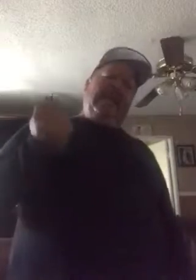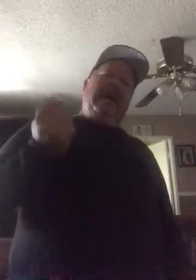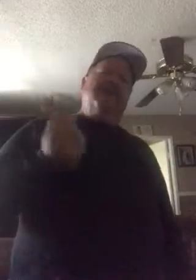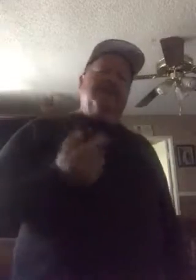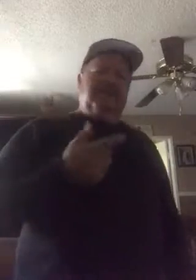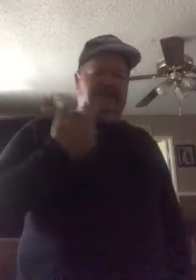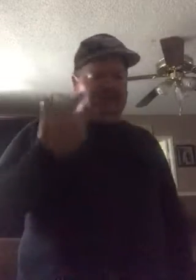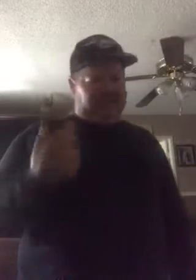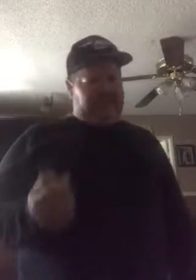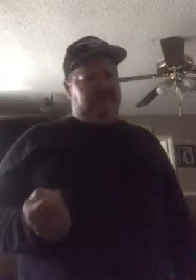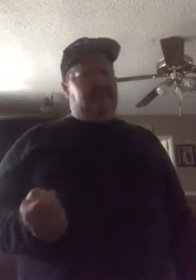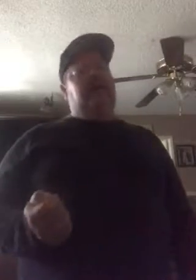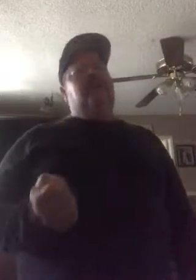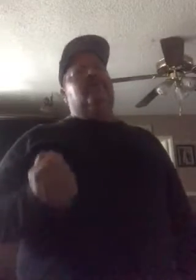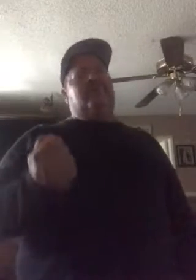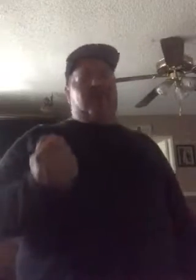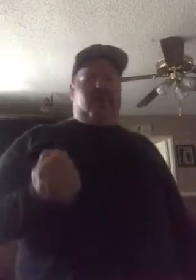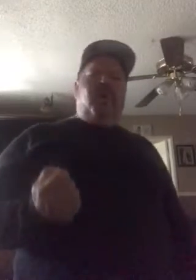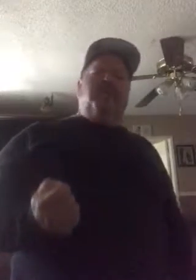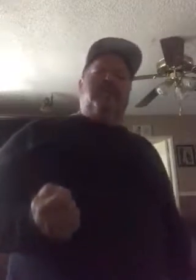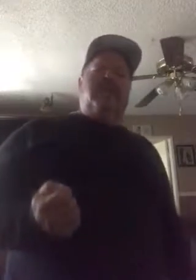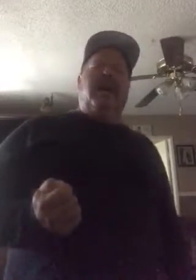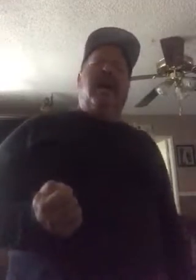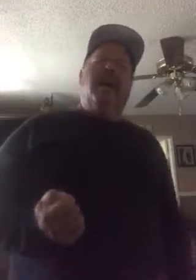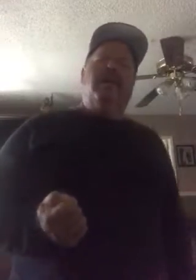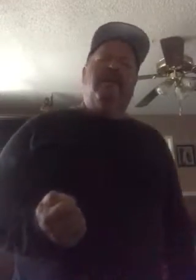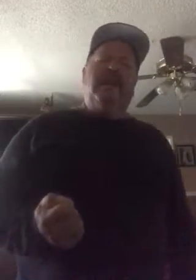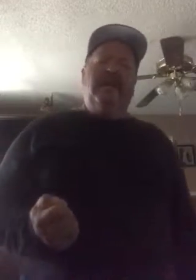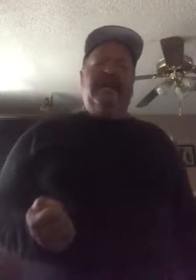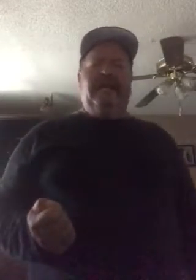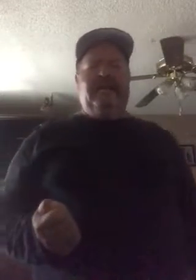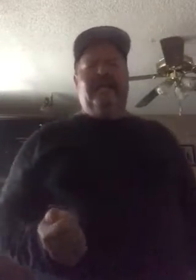labios se mojaron otra vez